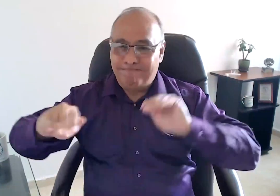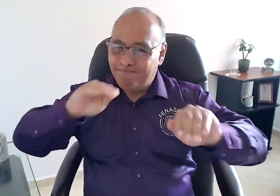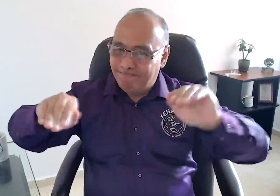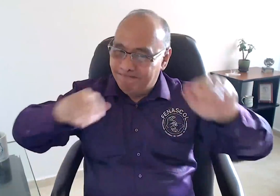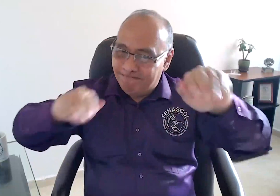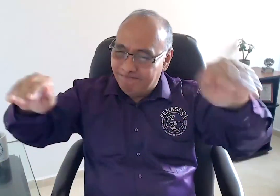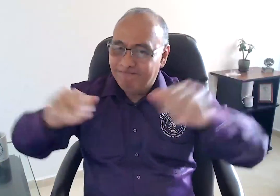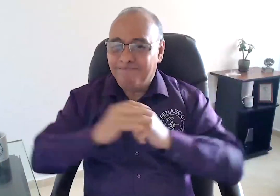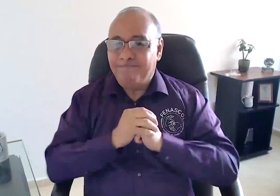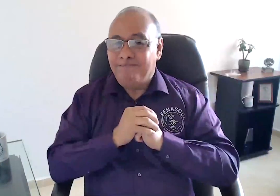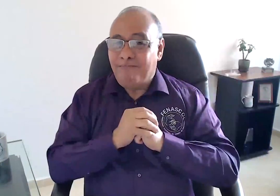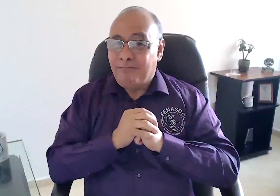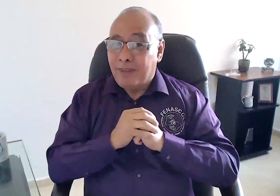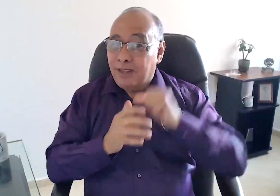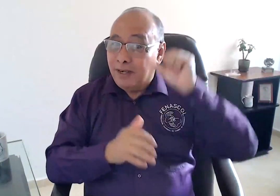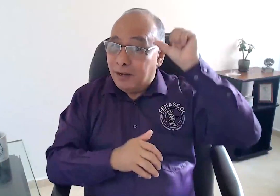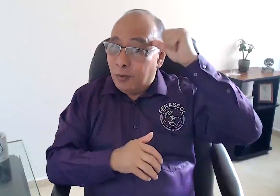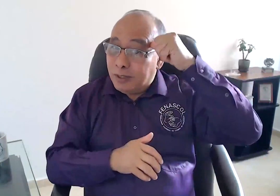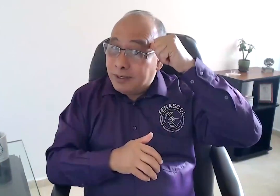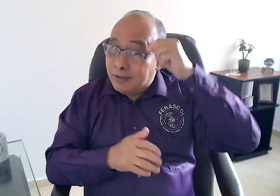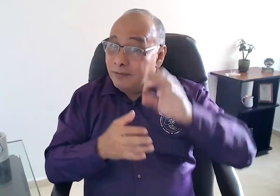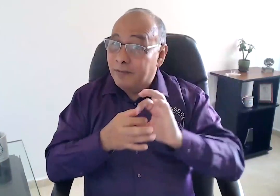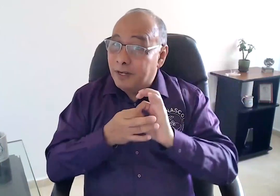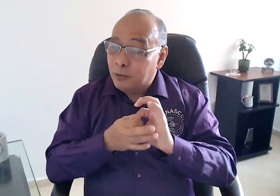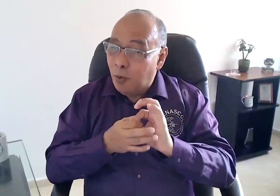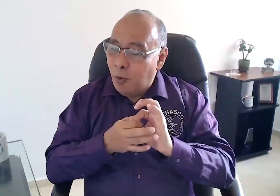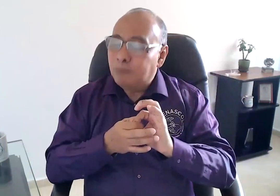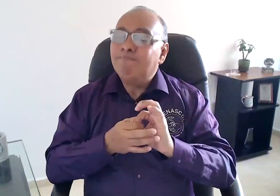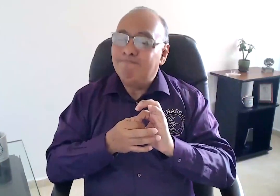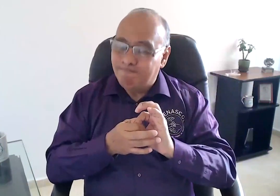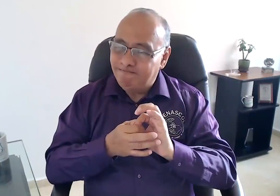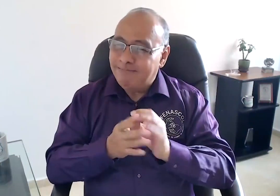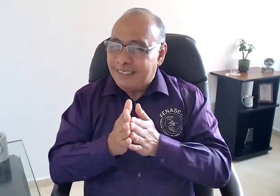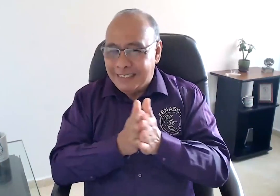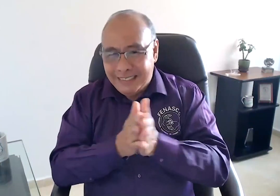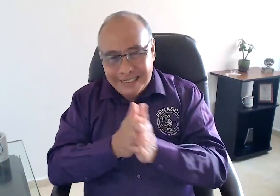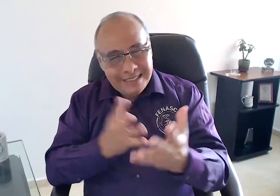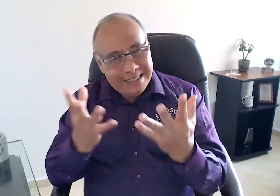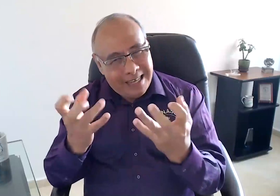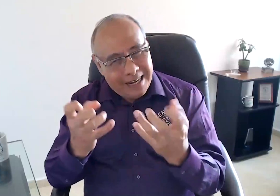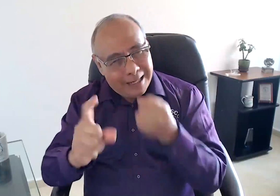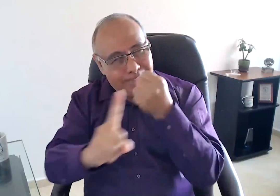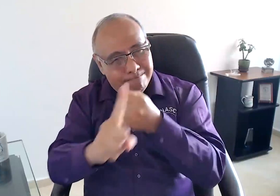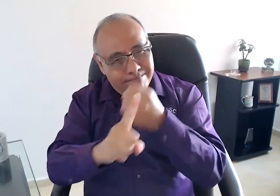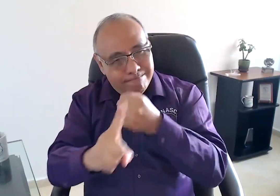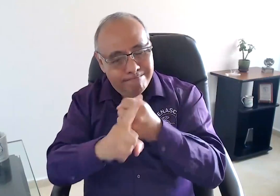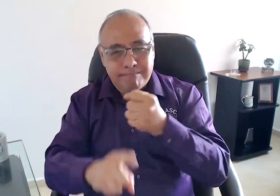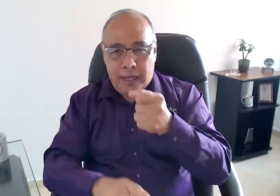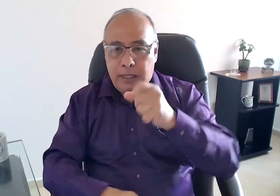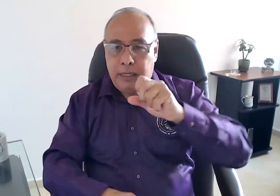incidencia durante todo este tiempo. Recuerden, en FENASCOL seguimos trabajando para alcanzar el segundo reto que nos habíamos